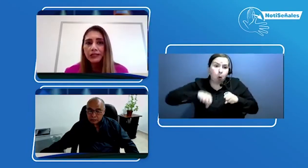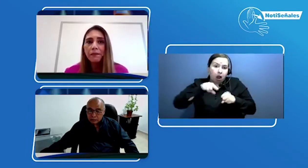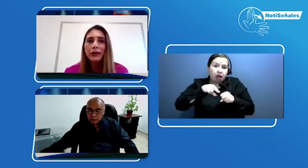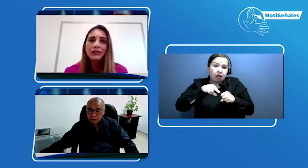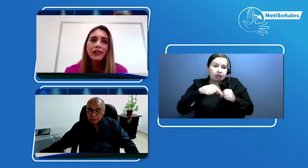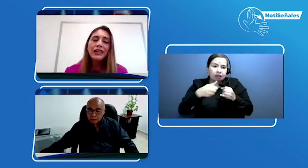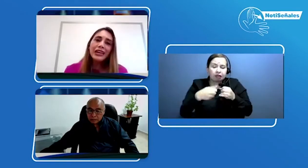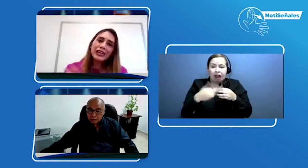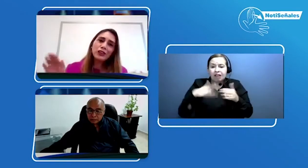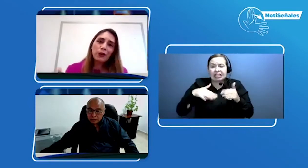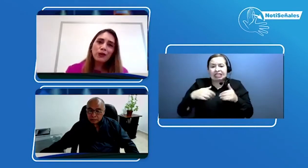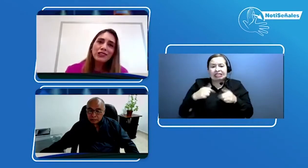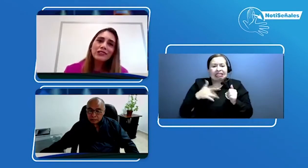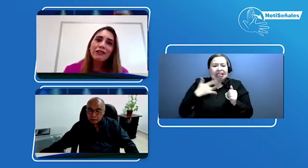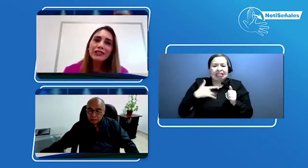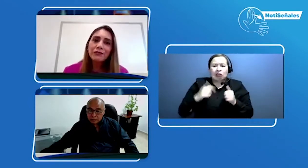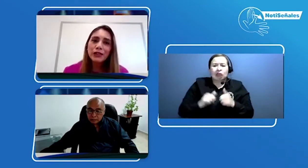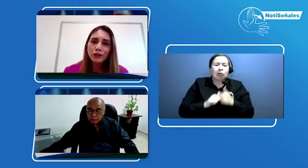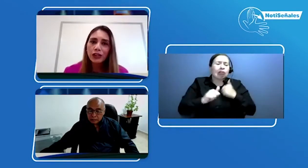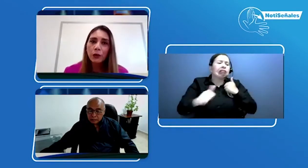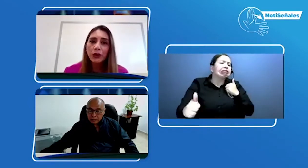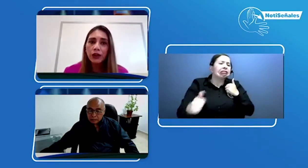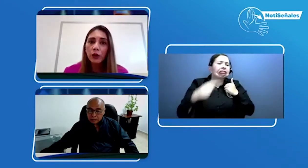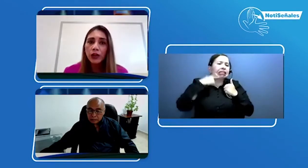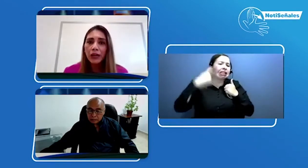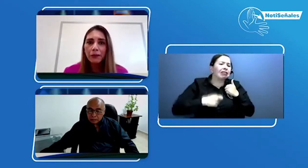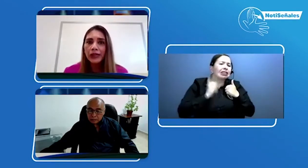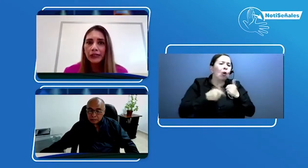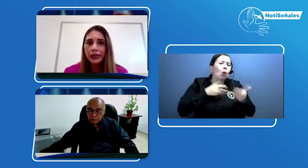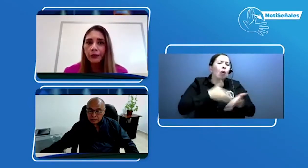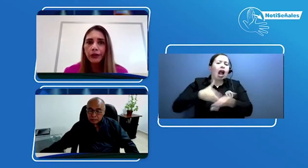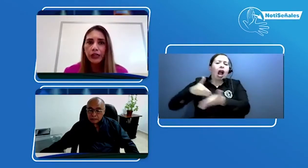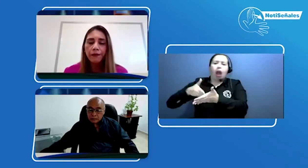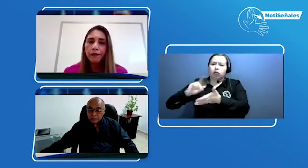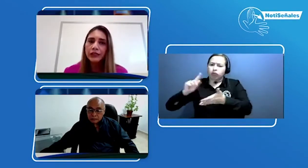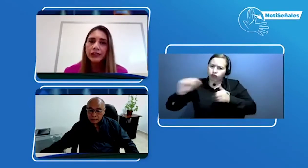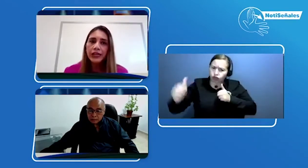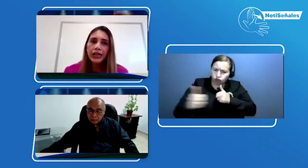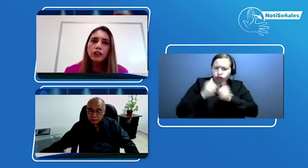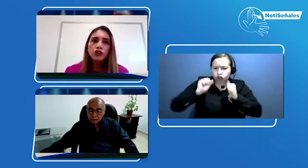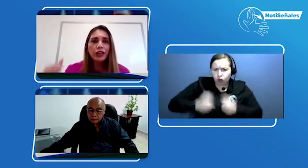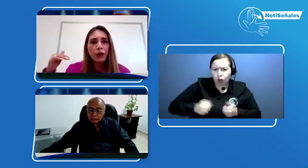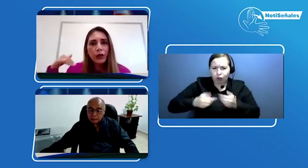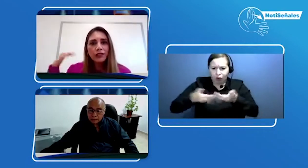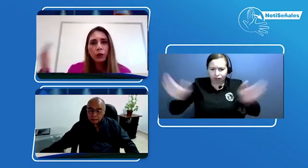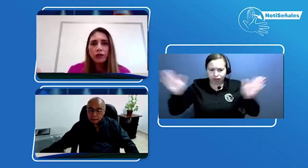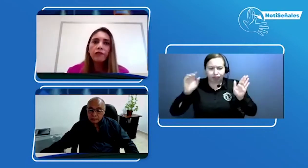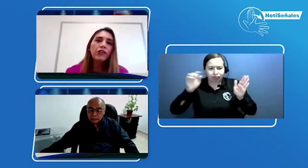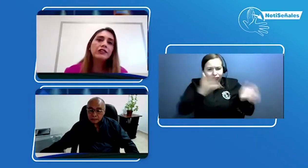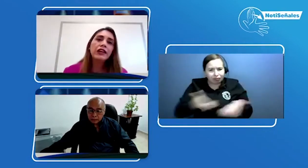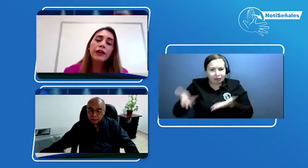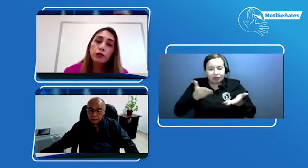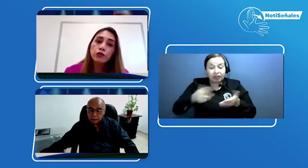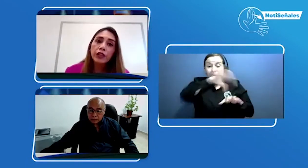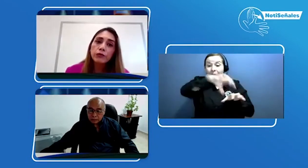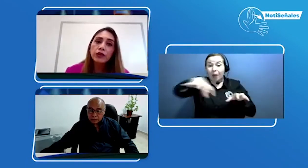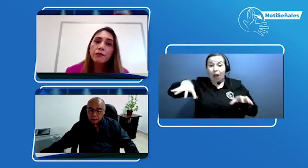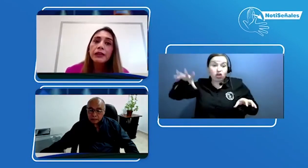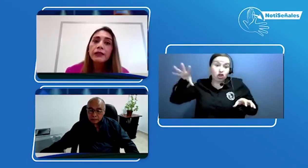se piensa que en todos los establecimientos se cuenta con el aplicativo. Y pues, esto sería una segunda fase en que nosotros tenemos en mente.